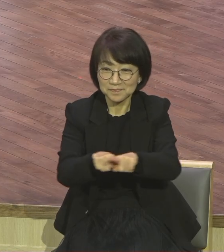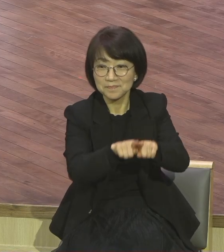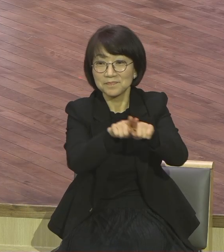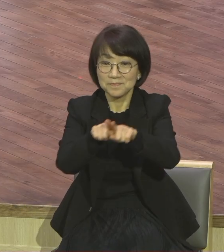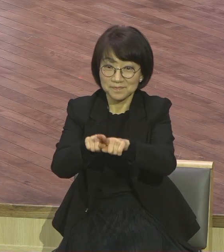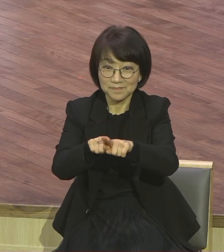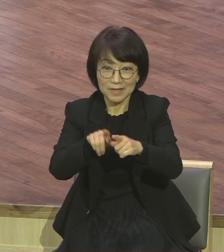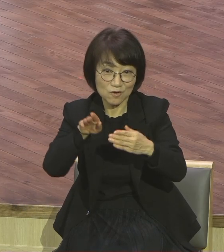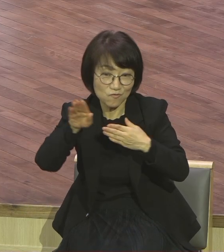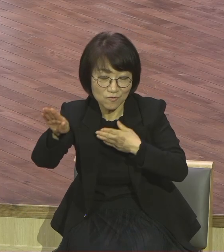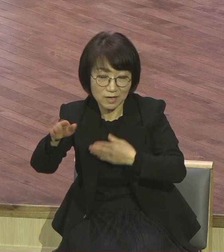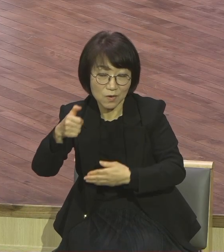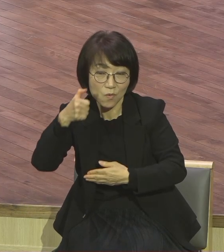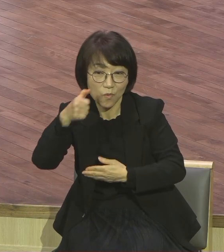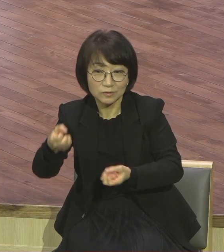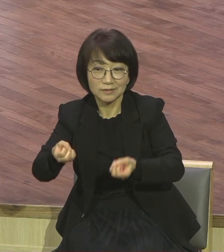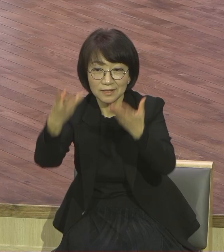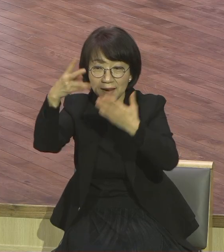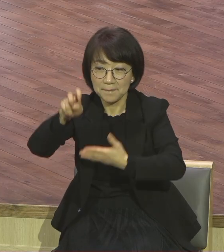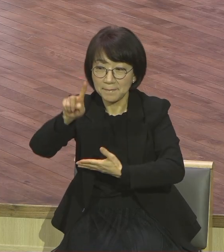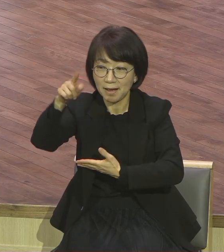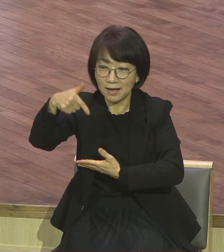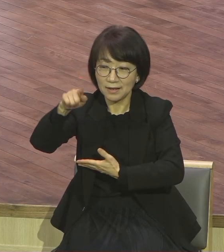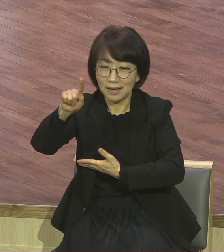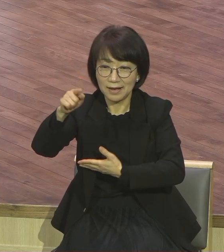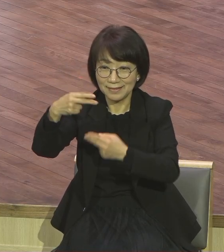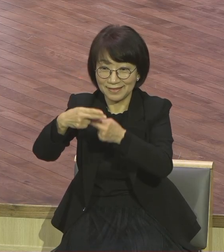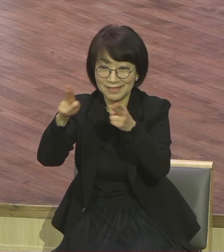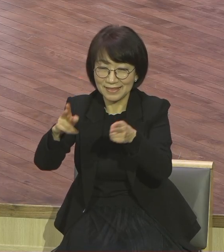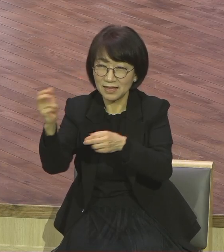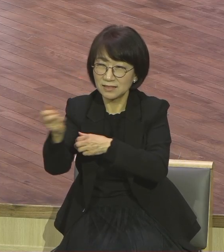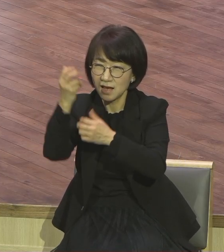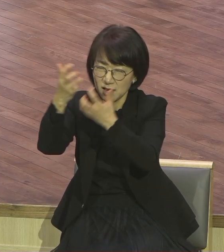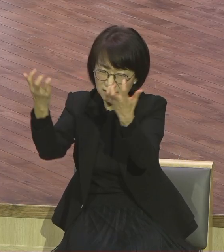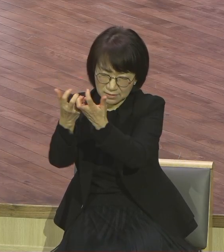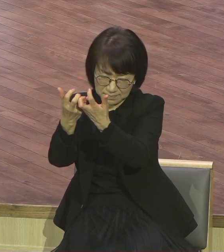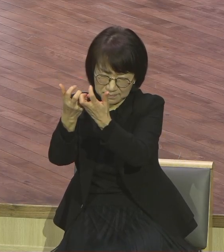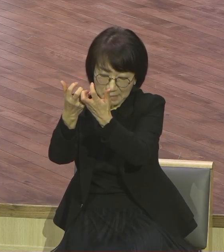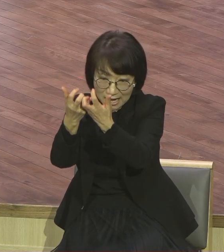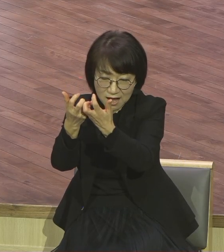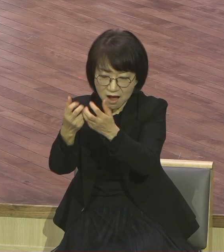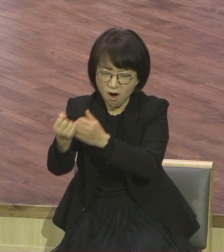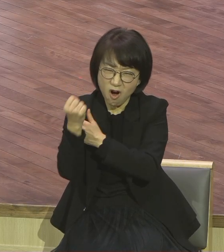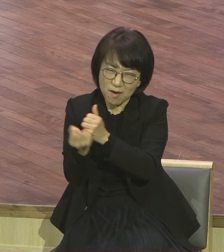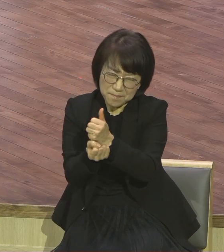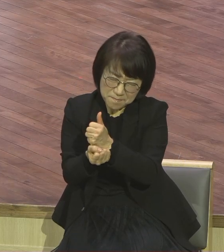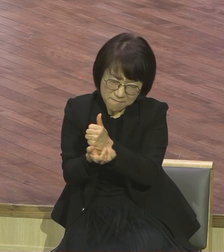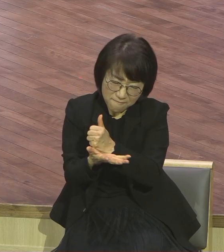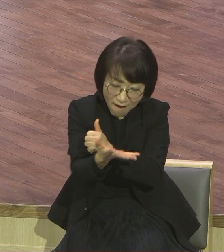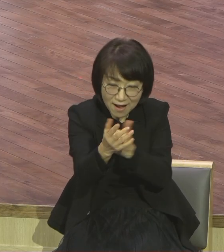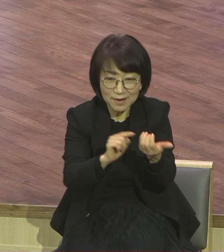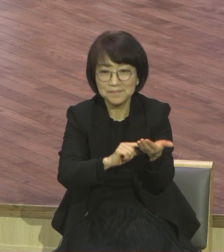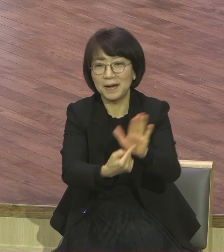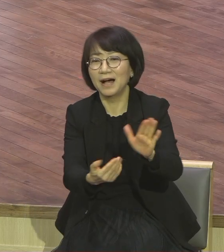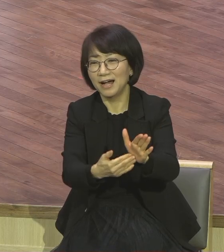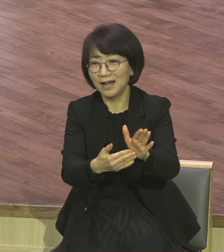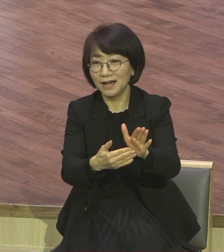폭포수처럼 그냥 쏟아져 나왔다 육신적으로는 보자껏 없고 매일